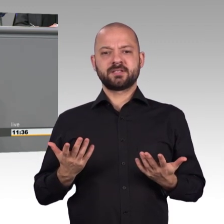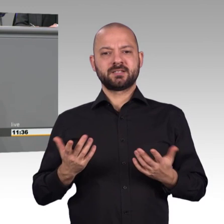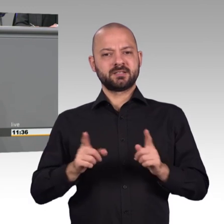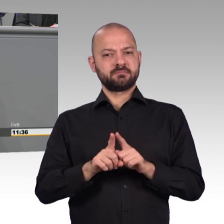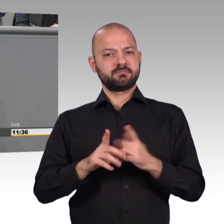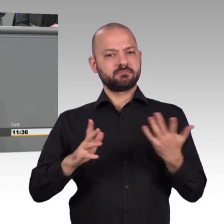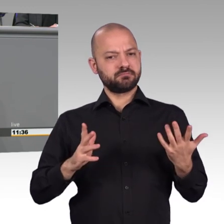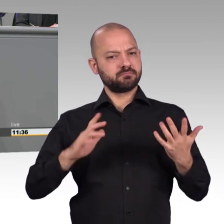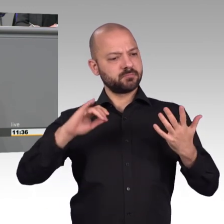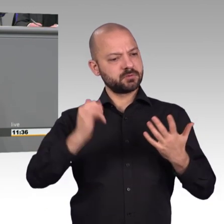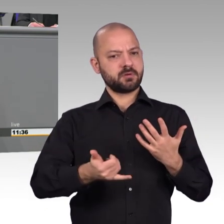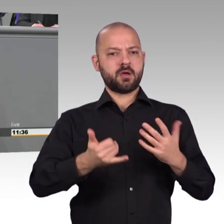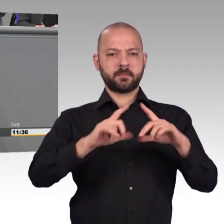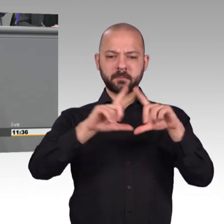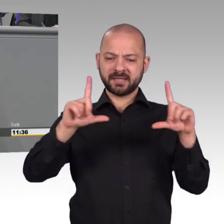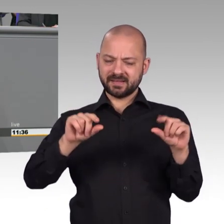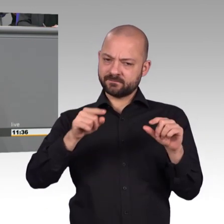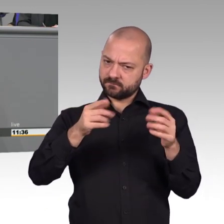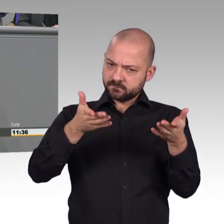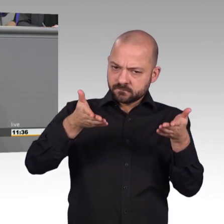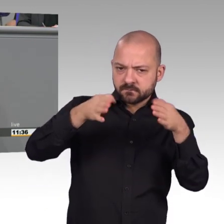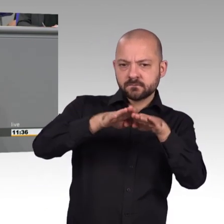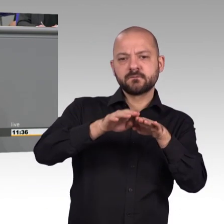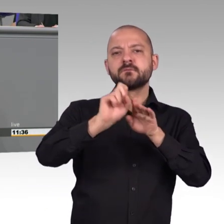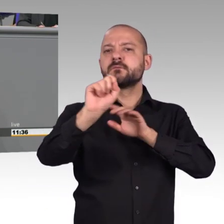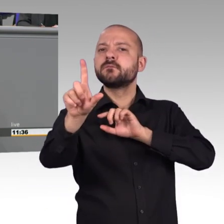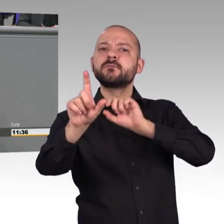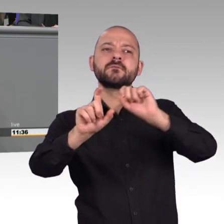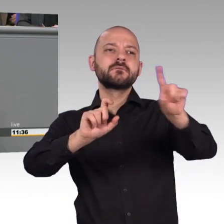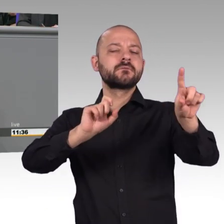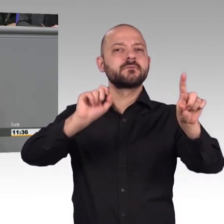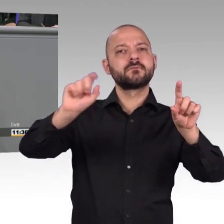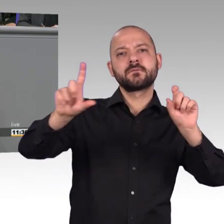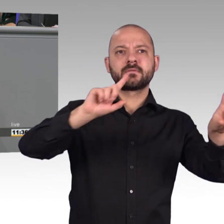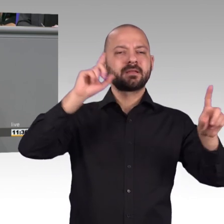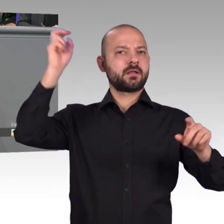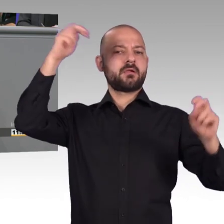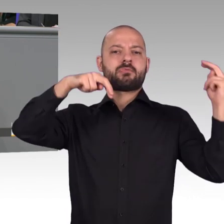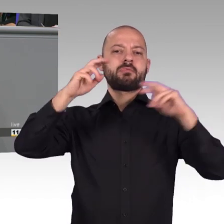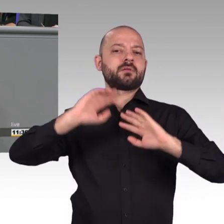Denn dazu braucht es ein Recht auf Verschlüsselung. Erst verschlüsselt verwandelt sich eine E-Mail in einen